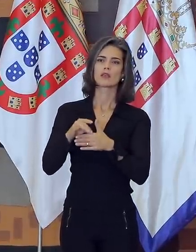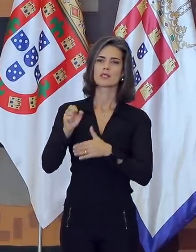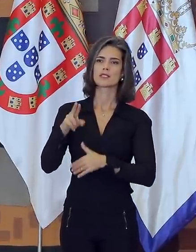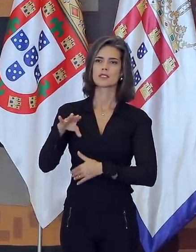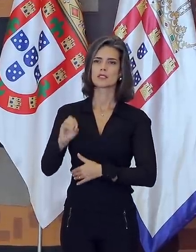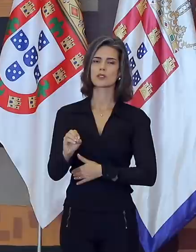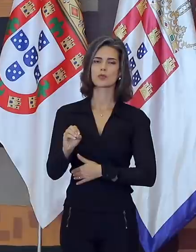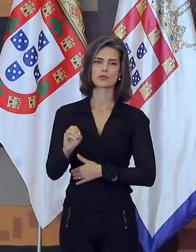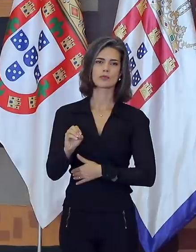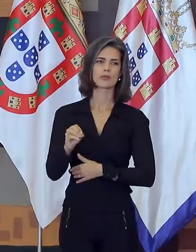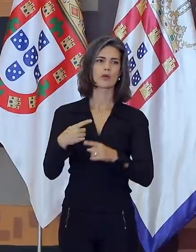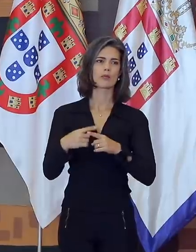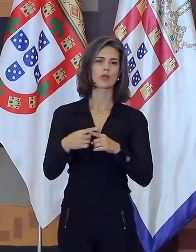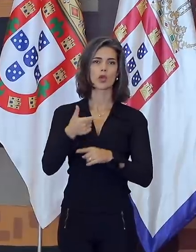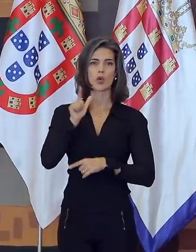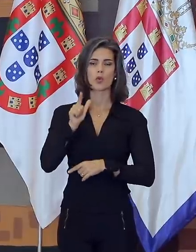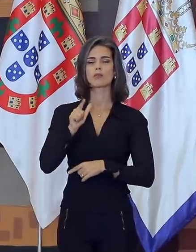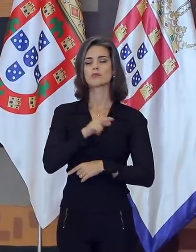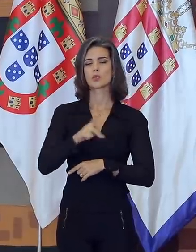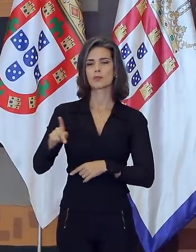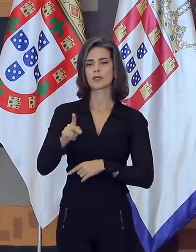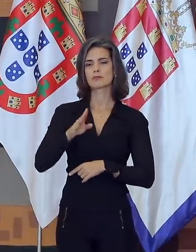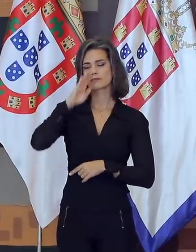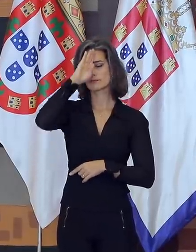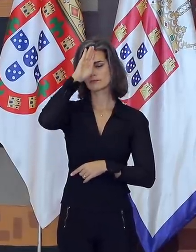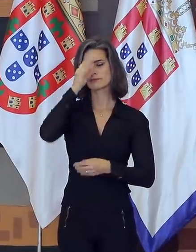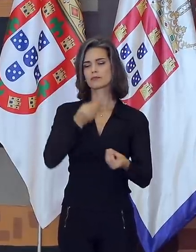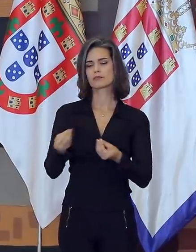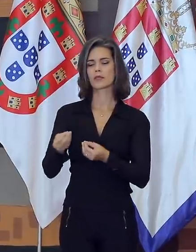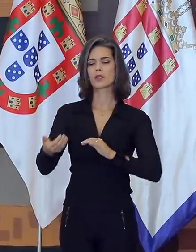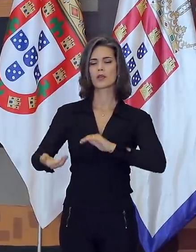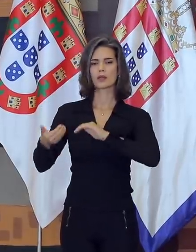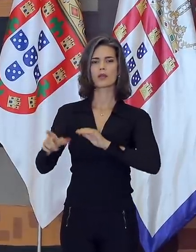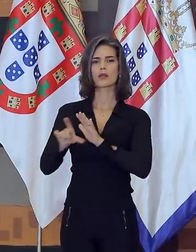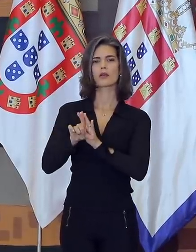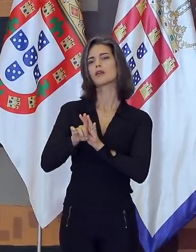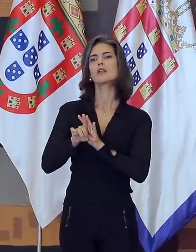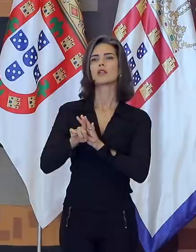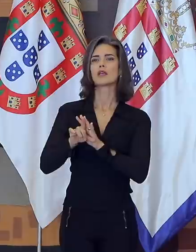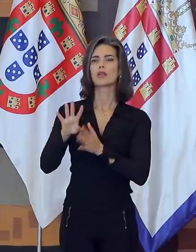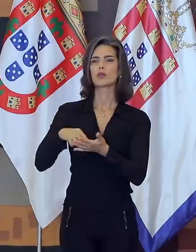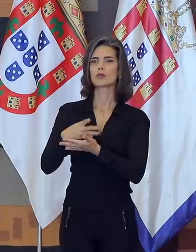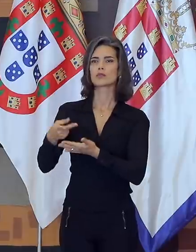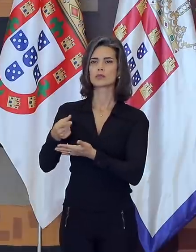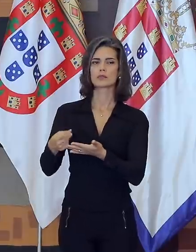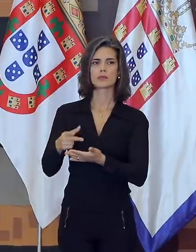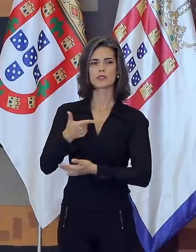Nogueira, porque ontem o presidente da República encaminhou ao Congresso Nacional o projeto da Lei Orçamentária Anual para 2022,